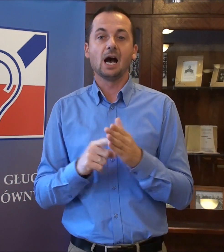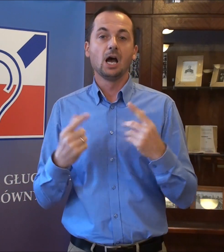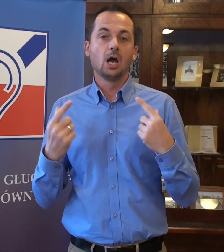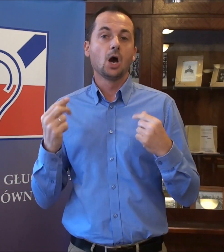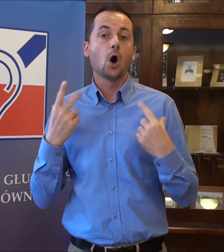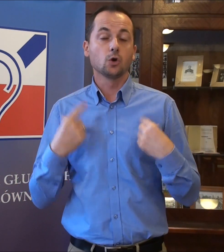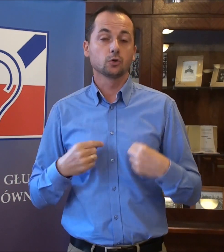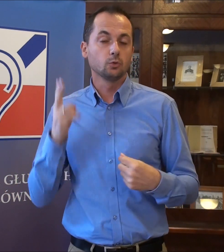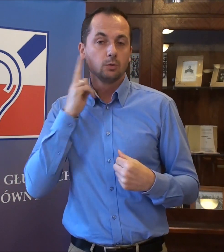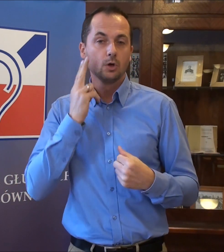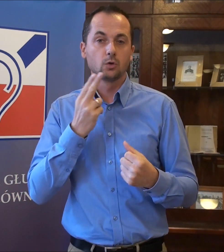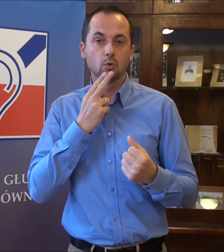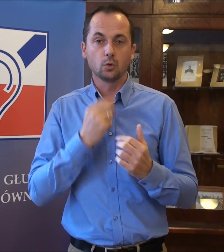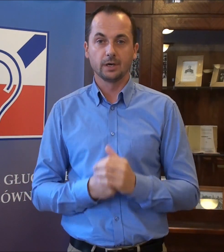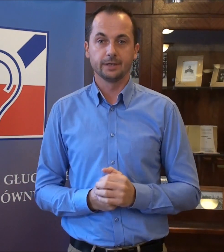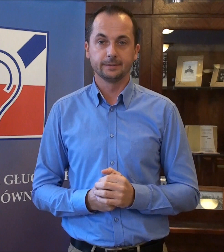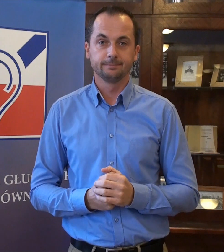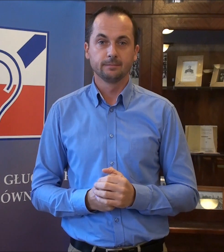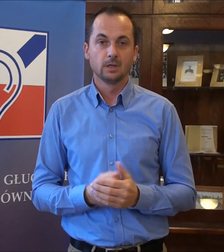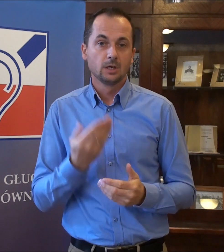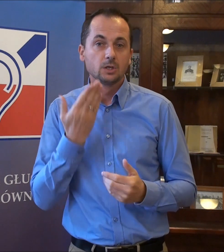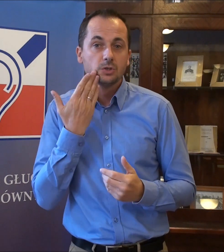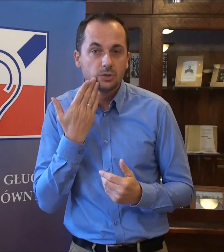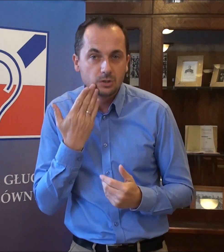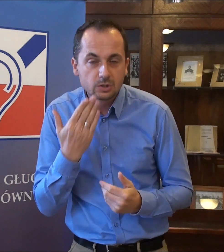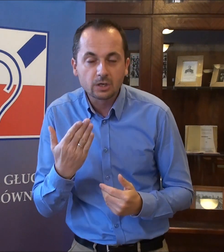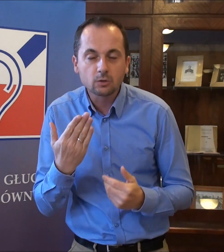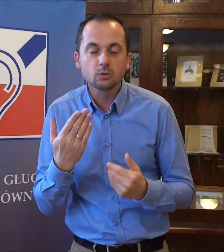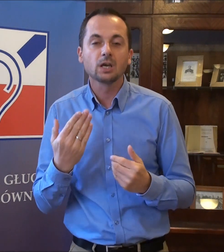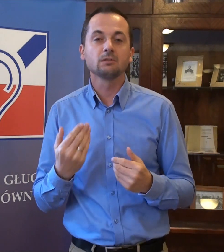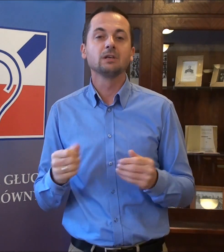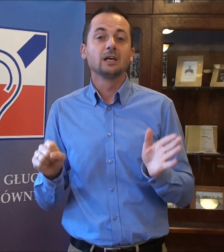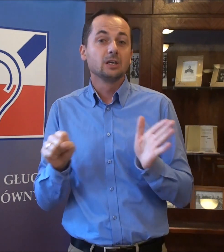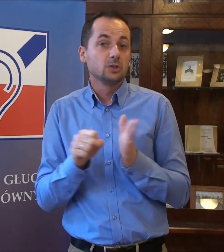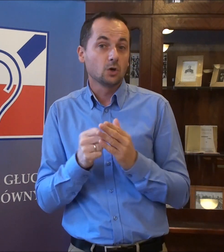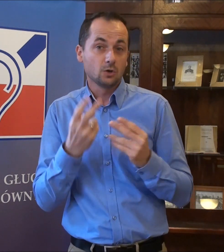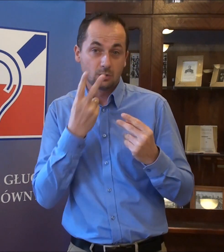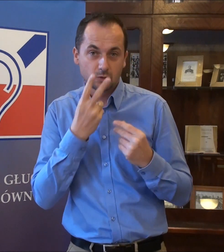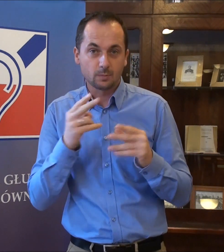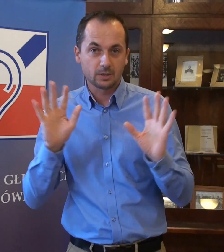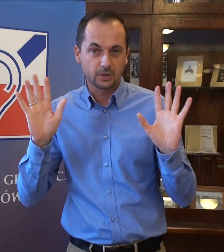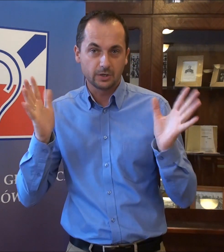osób głuchych. Dziękuję, do zobaczenia.